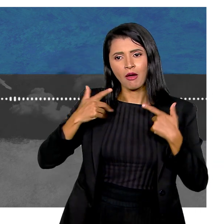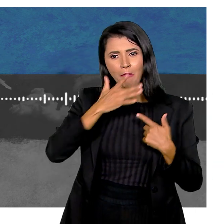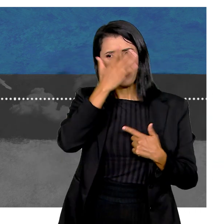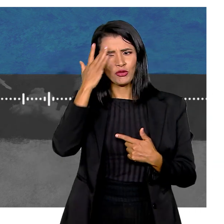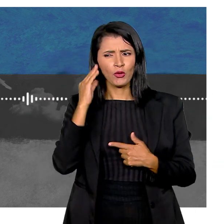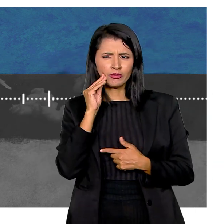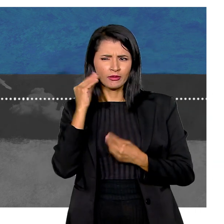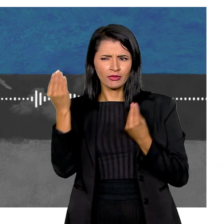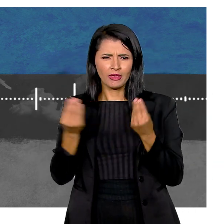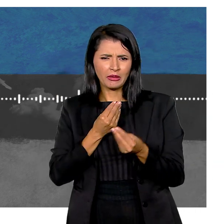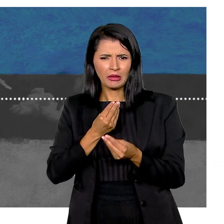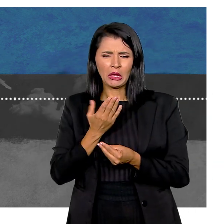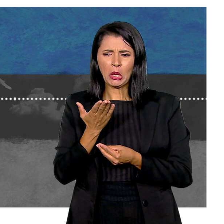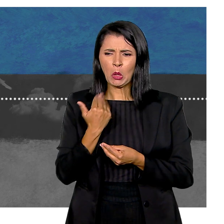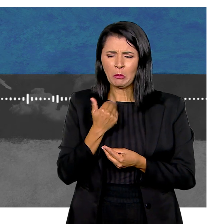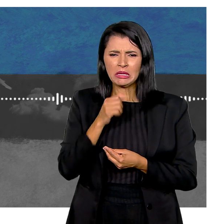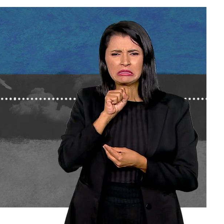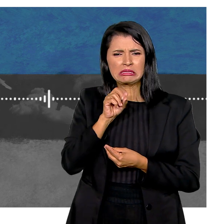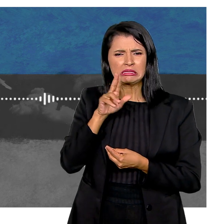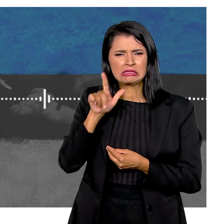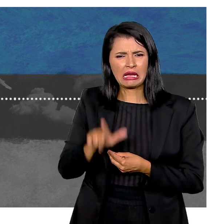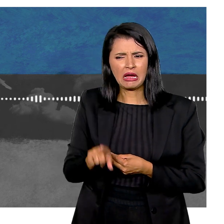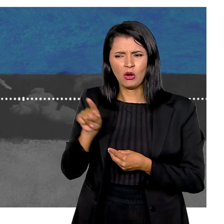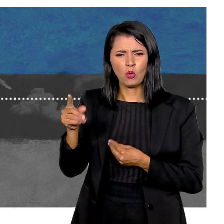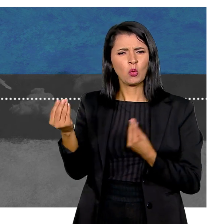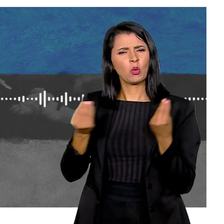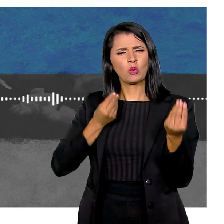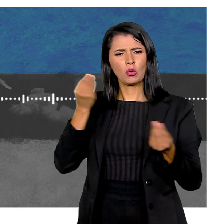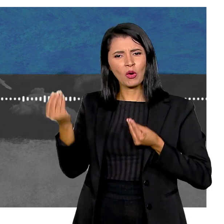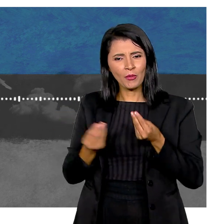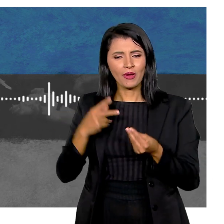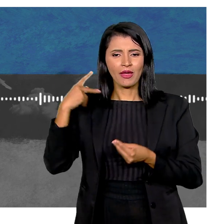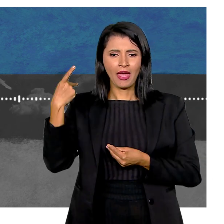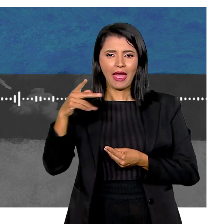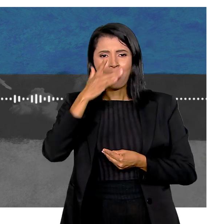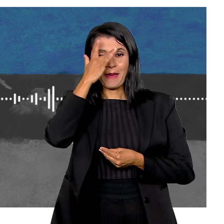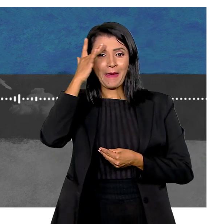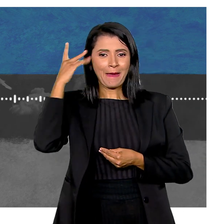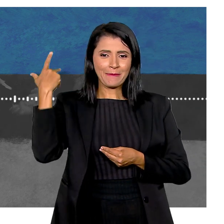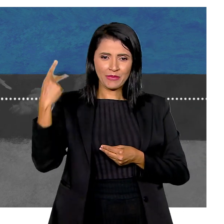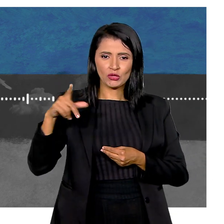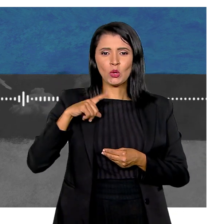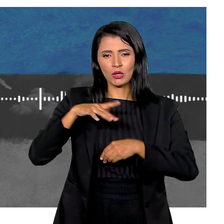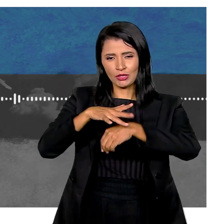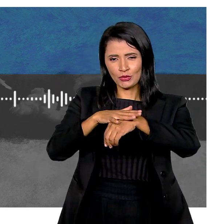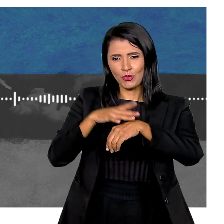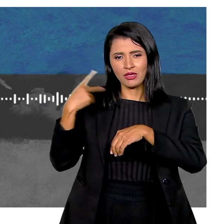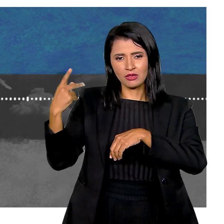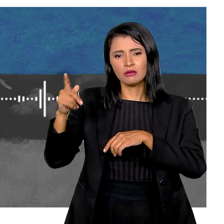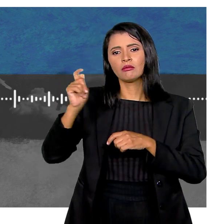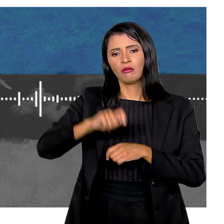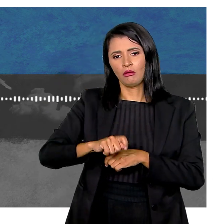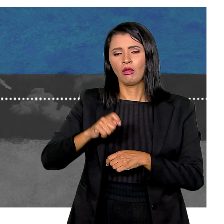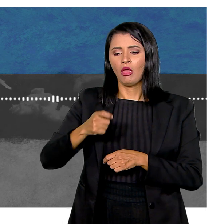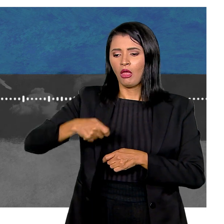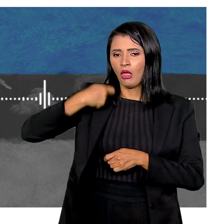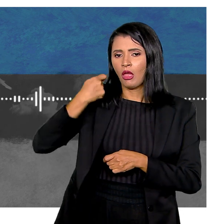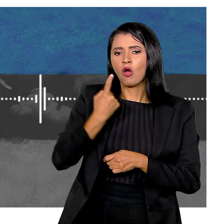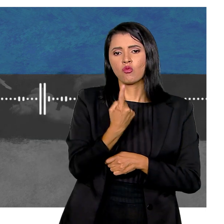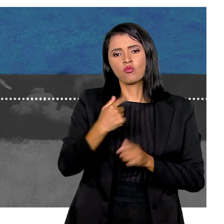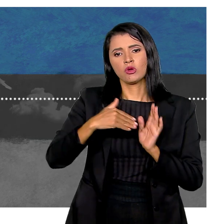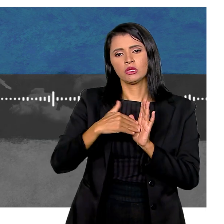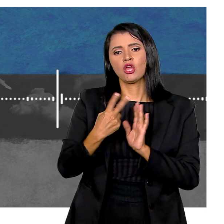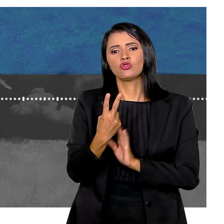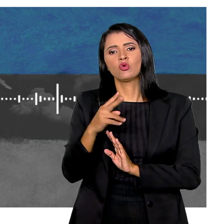pouca gente pode ter entendido é Como assim comer sal? É que a indicação para pacientes De hiperplasia adrenal congênita É